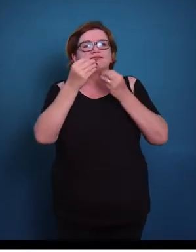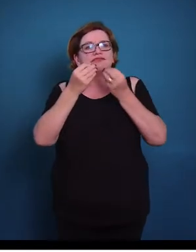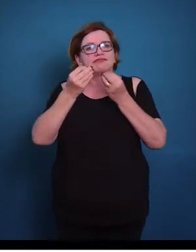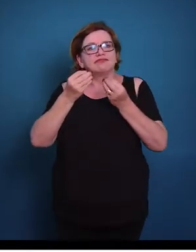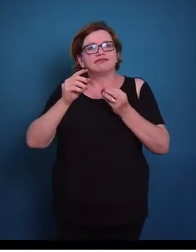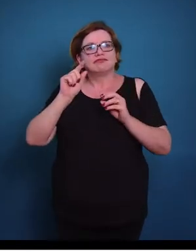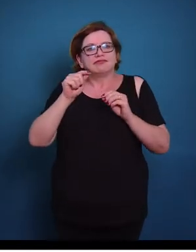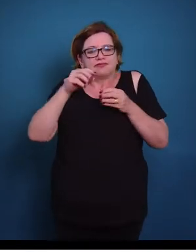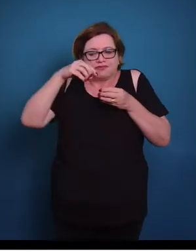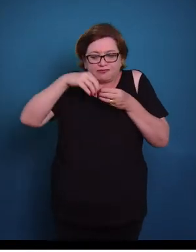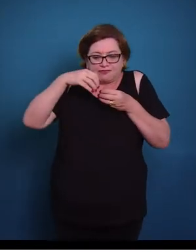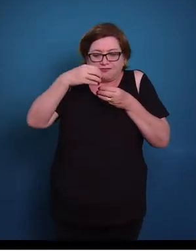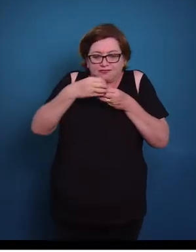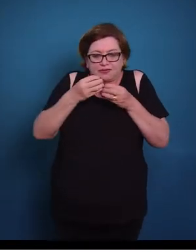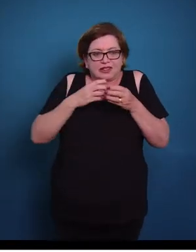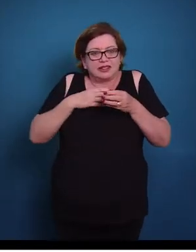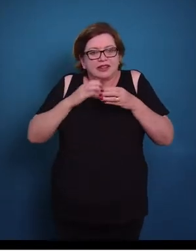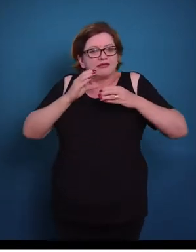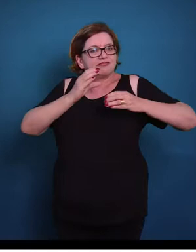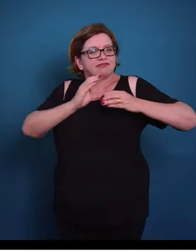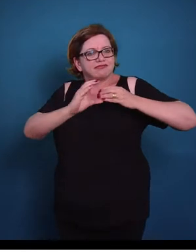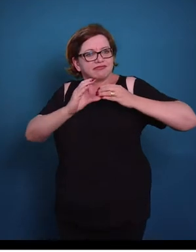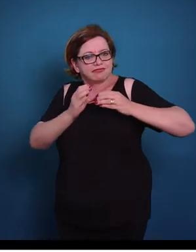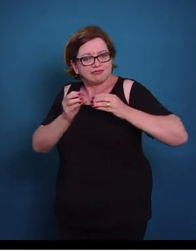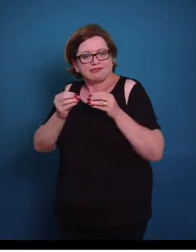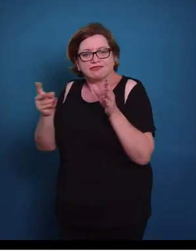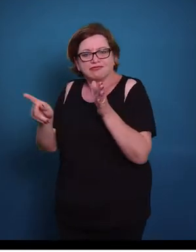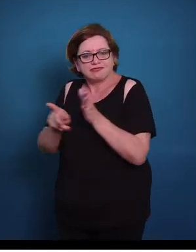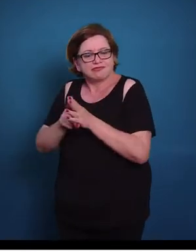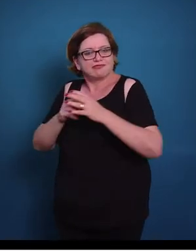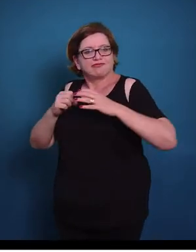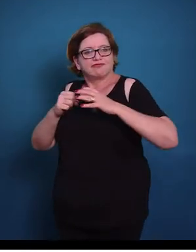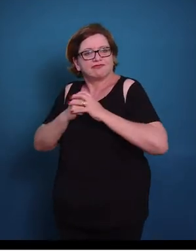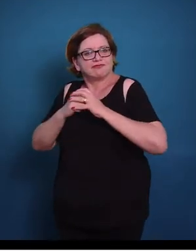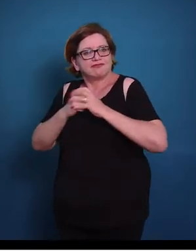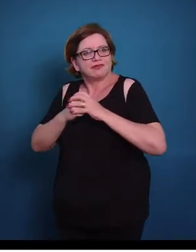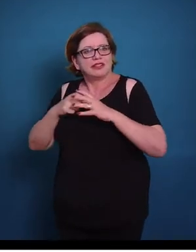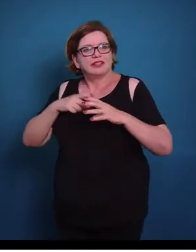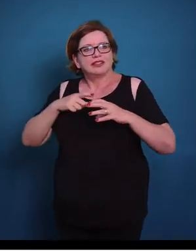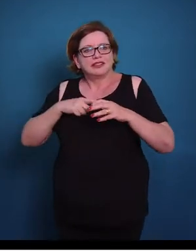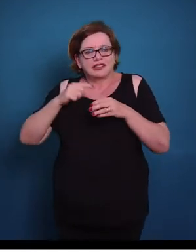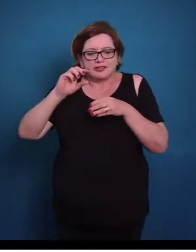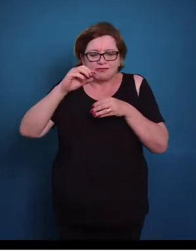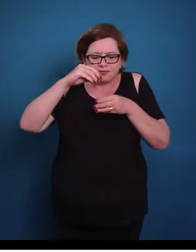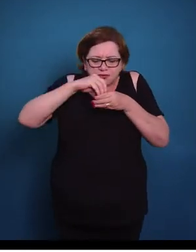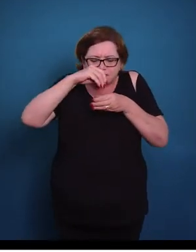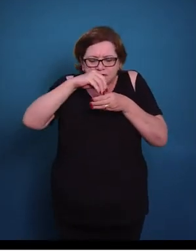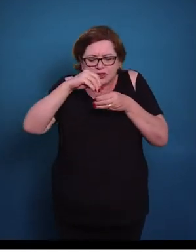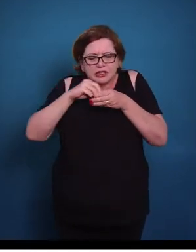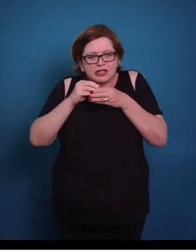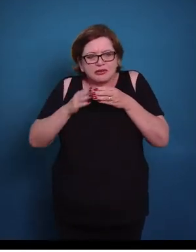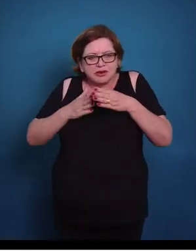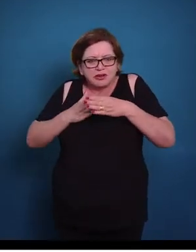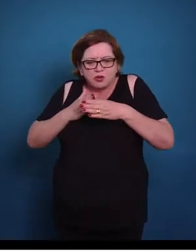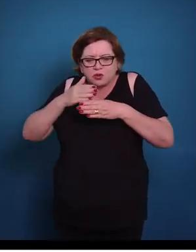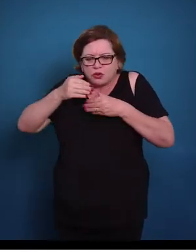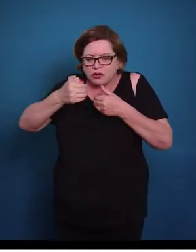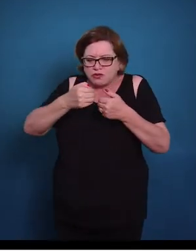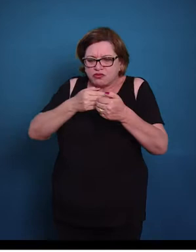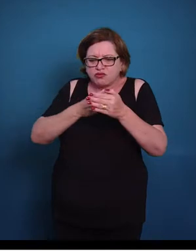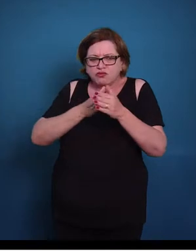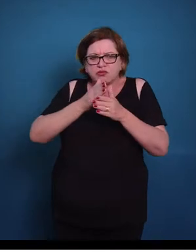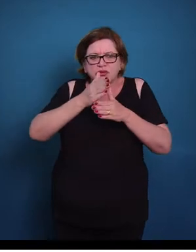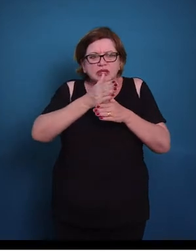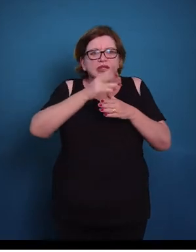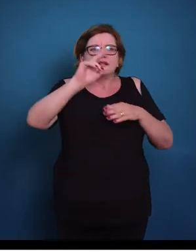Nesses locais nós vamos ter a comunicação entre as células. Então existem poros hidrofílicos, onde as substâncias podem passar de uma célula